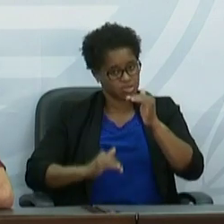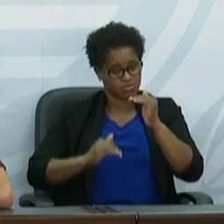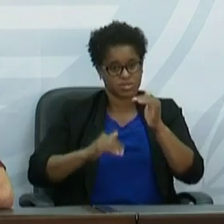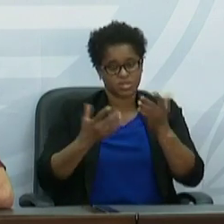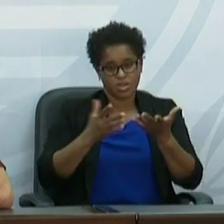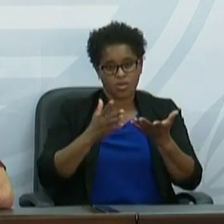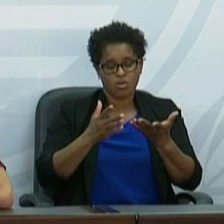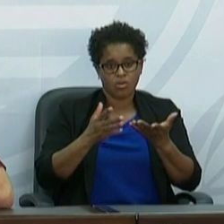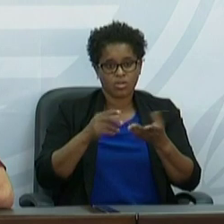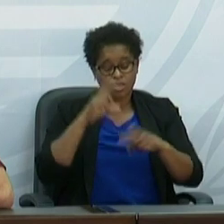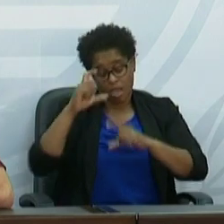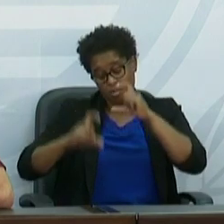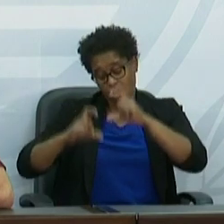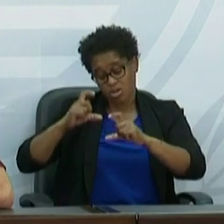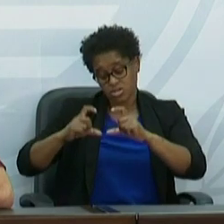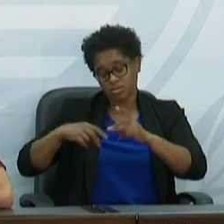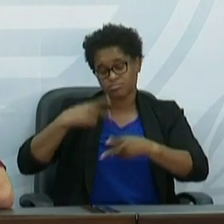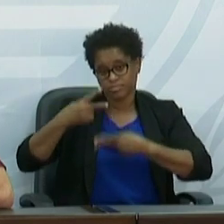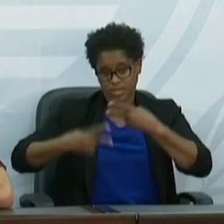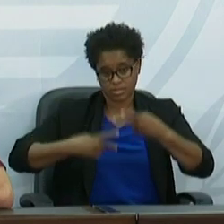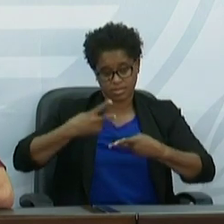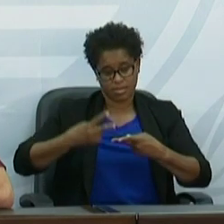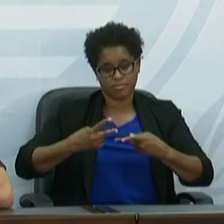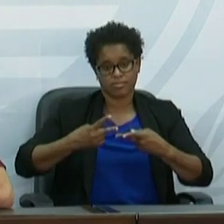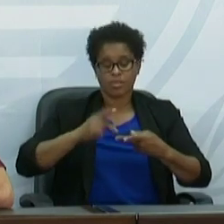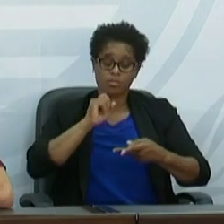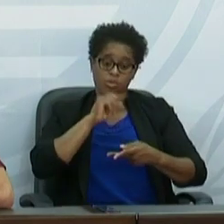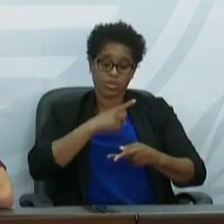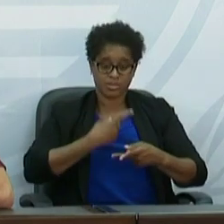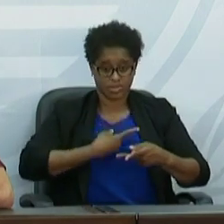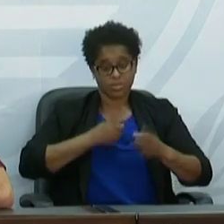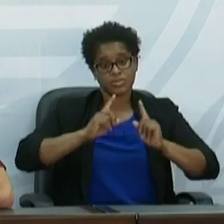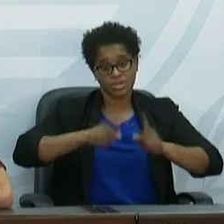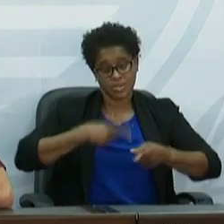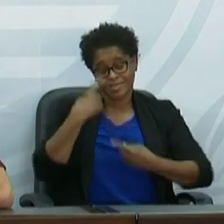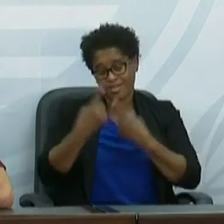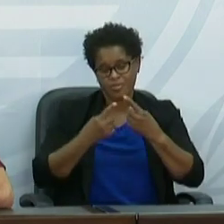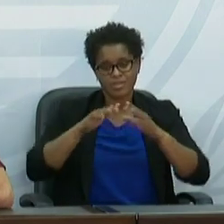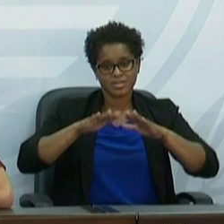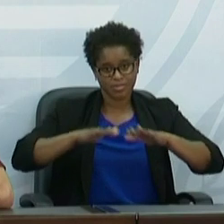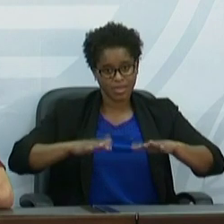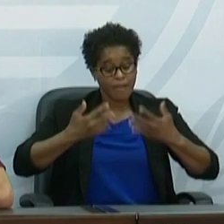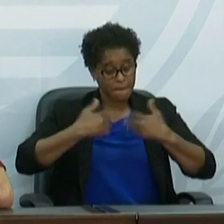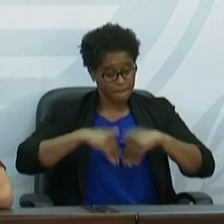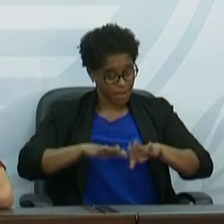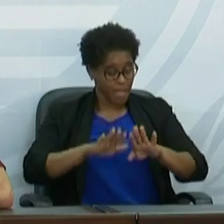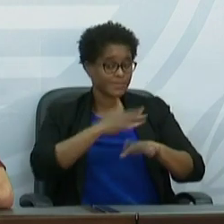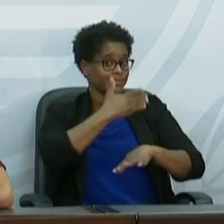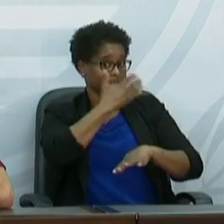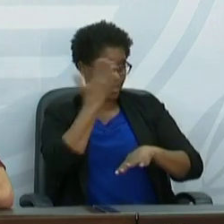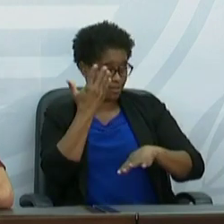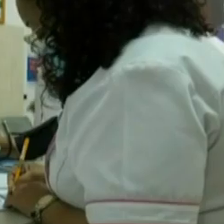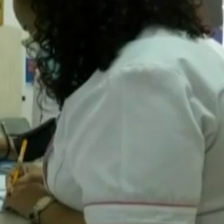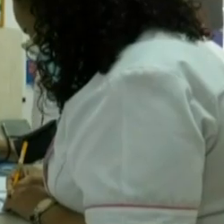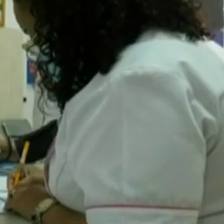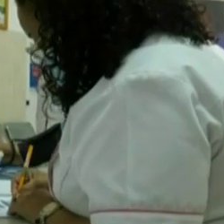de amostras analisadas. Pode ser um indício de alguma estabilização, mas ainda é muito cedo para estarmos a